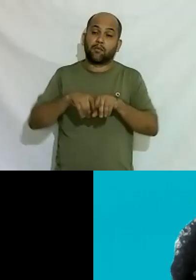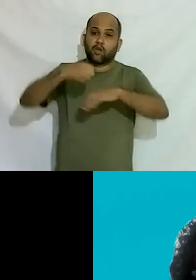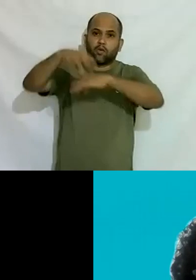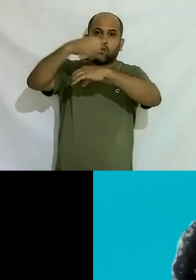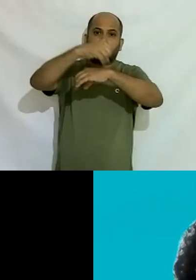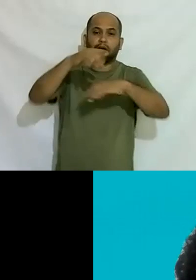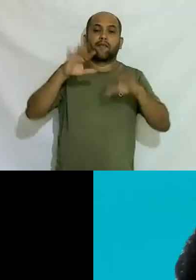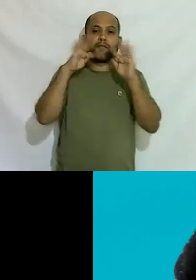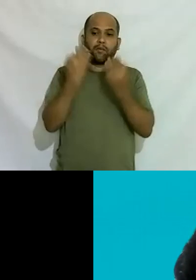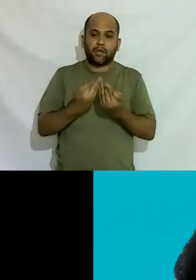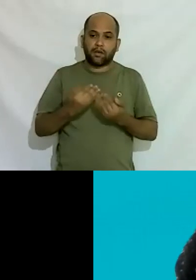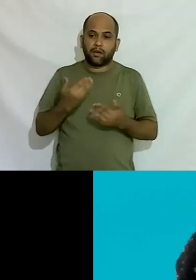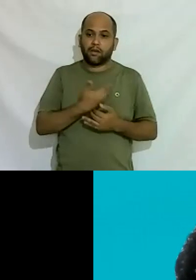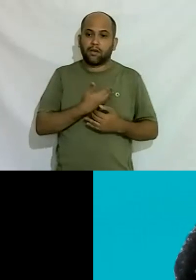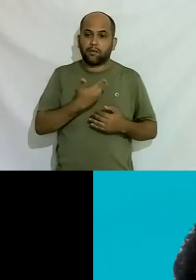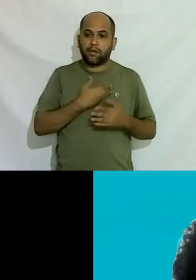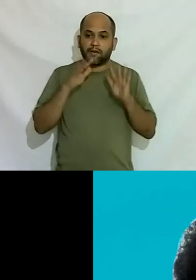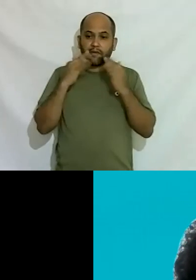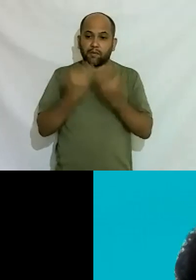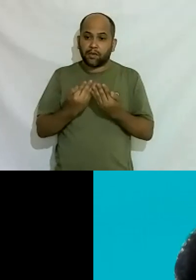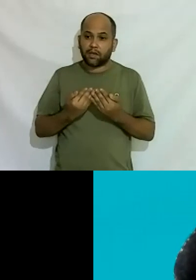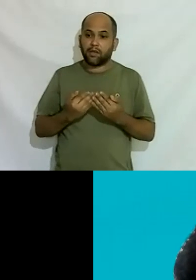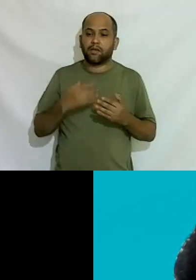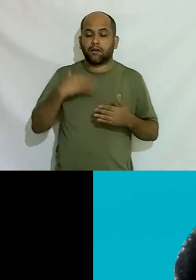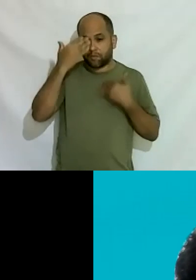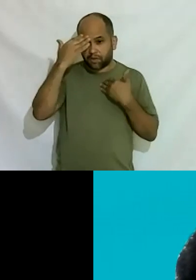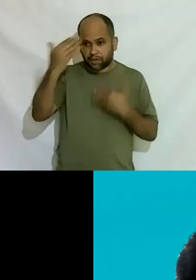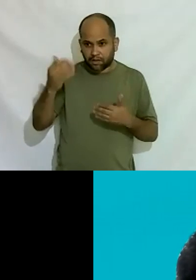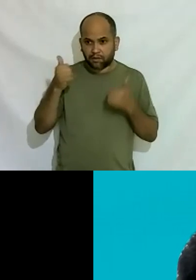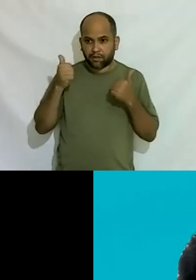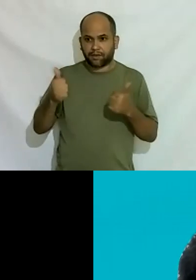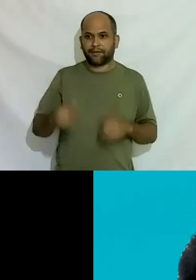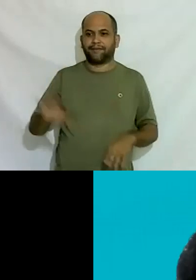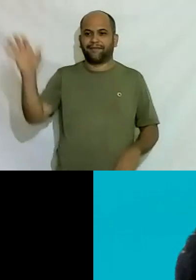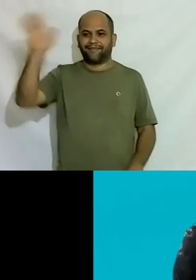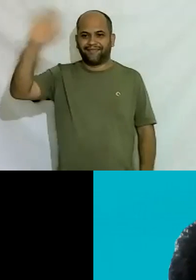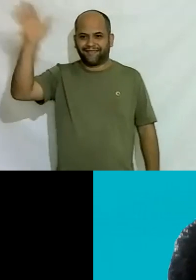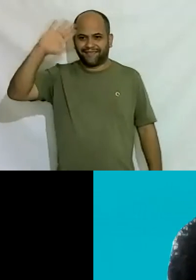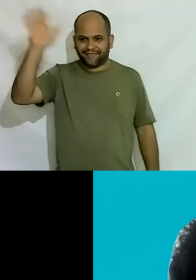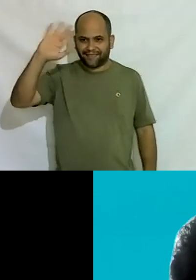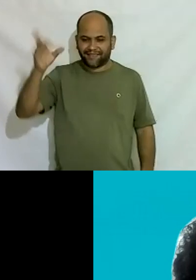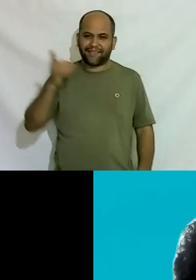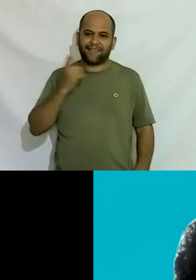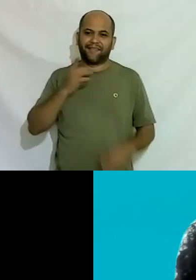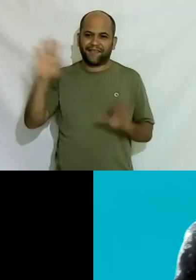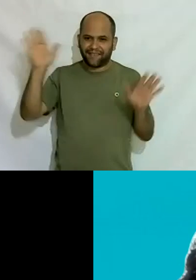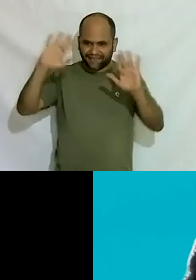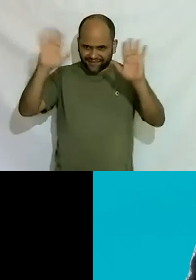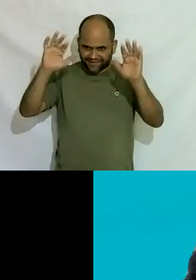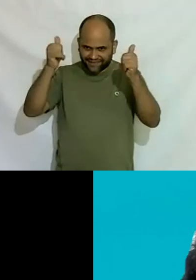a família e é isso muito obrigado mesmo Damião eu que agradeço eu que agradeço muito obrigado